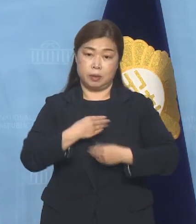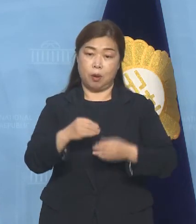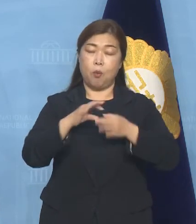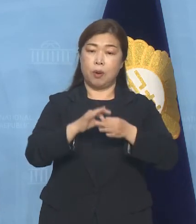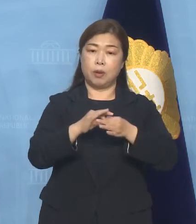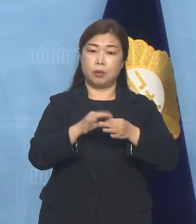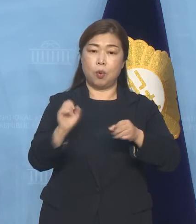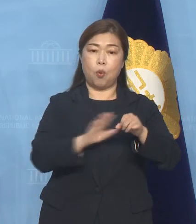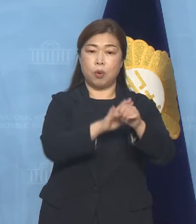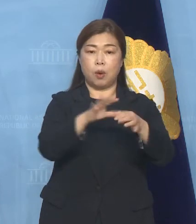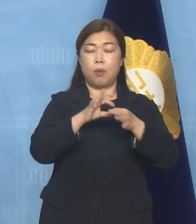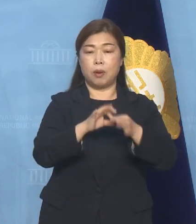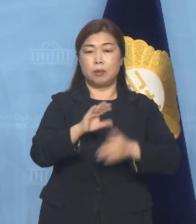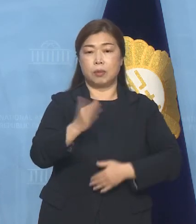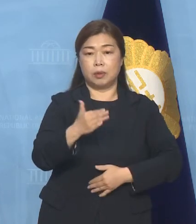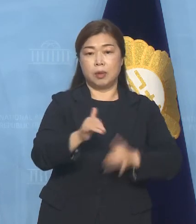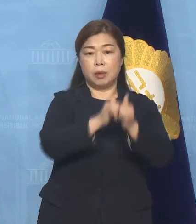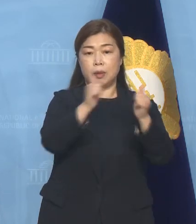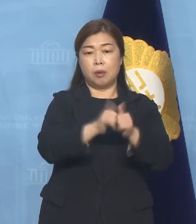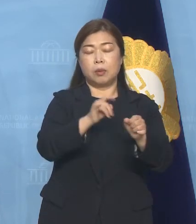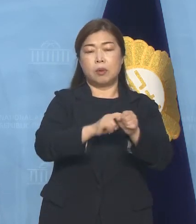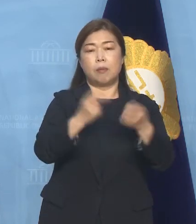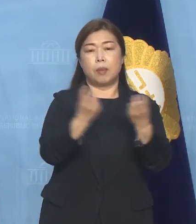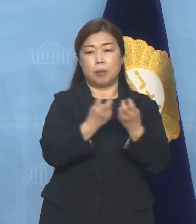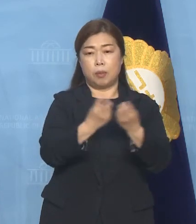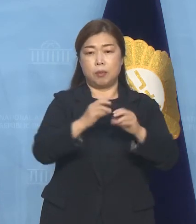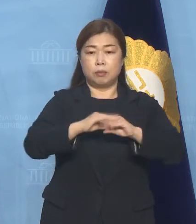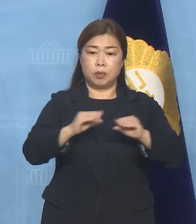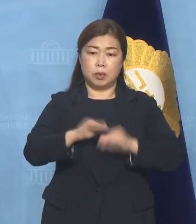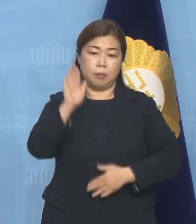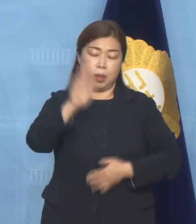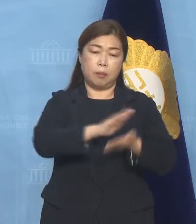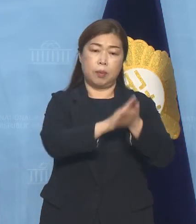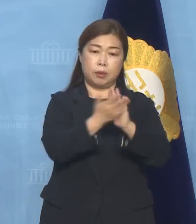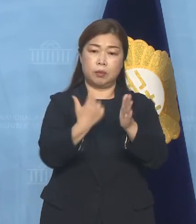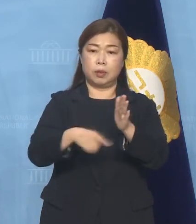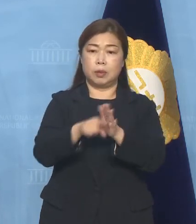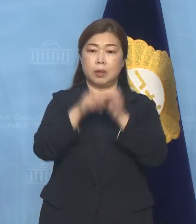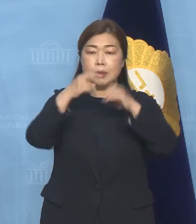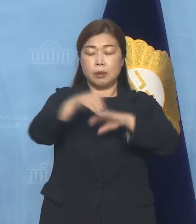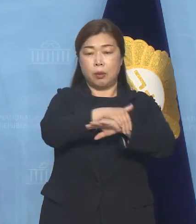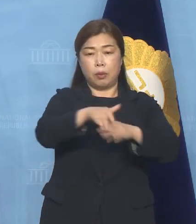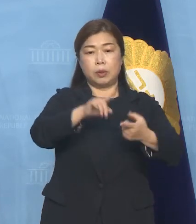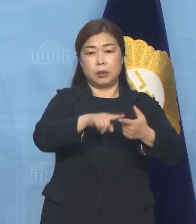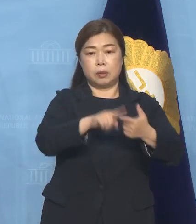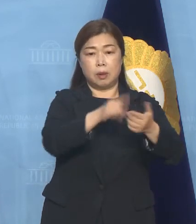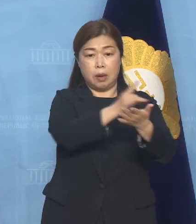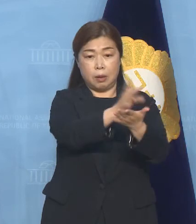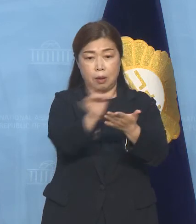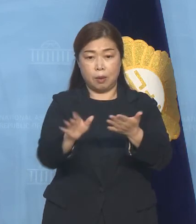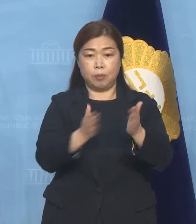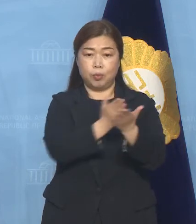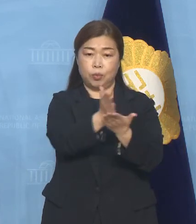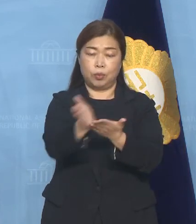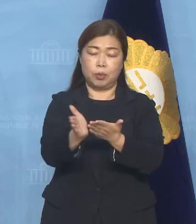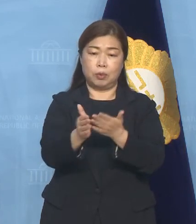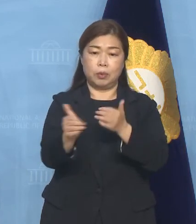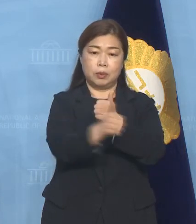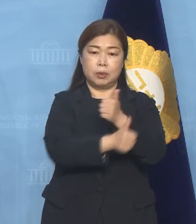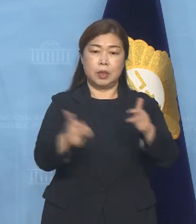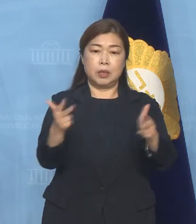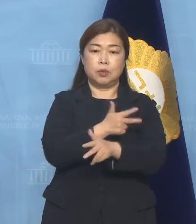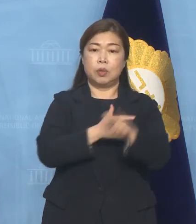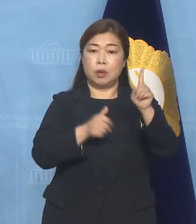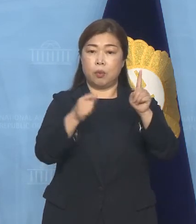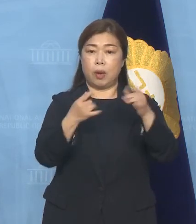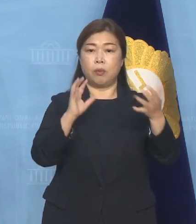코로나19에 따른 사회적 대책과 미래 전환을 위한 뉴딜 과제에 대해 각 본부별로 주 1회 회의를 열고